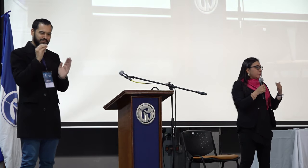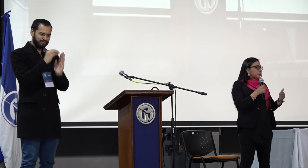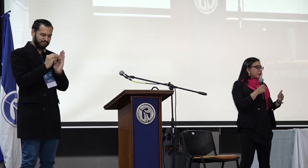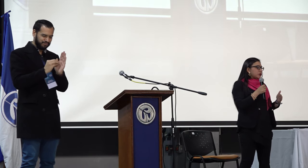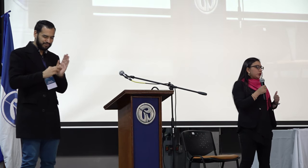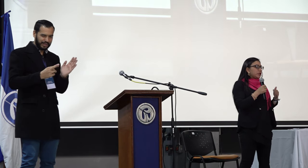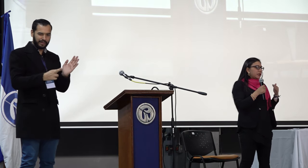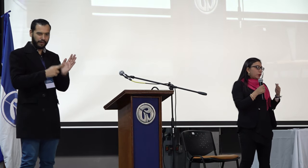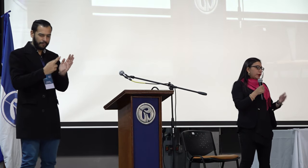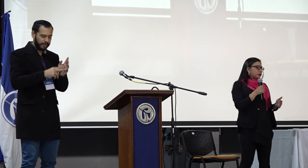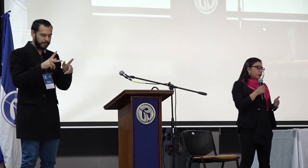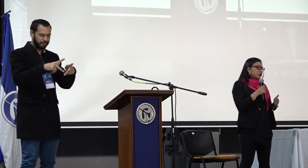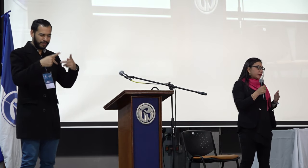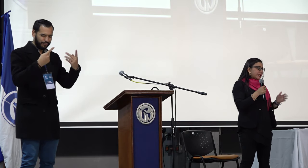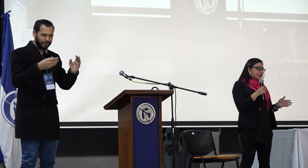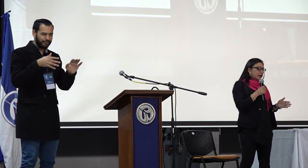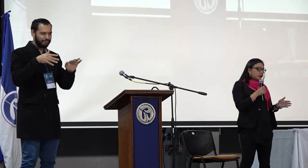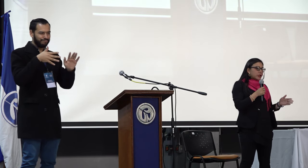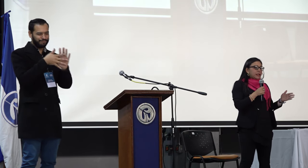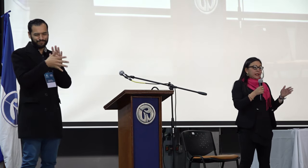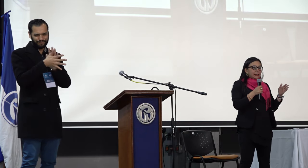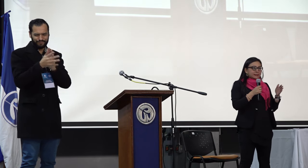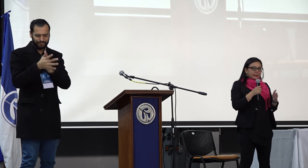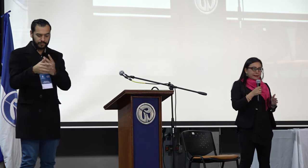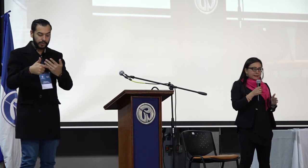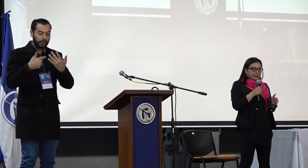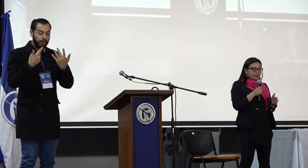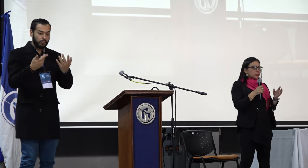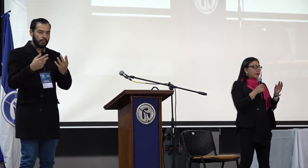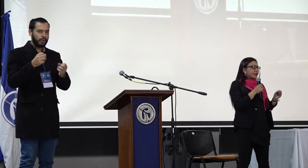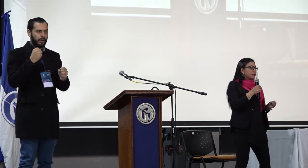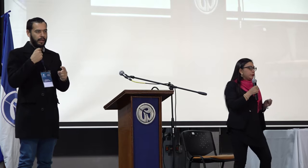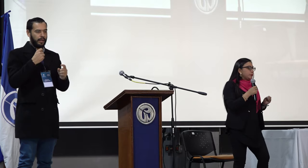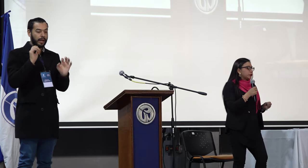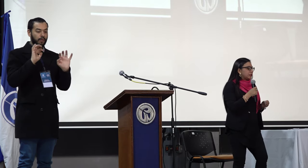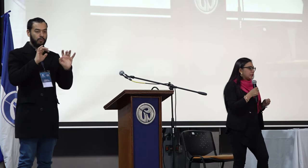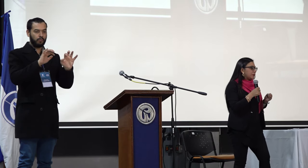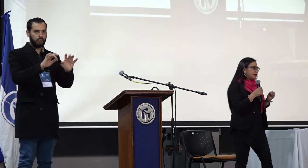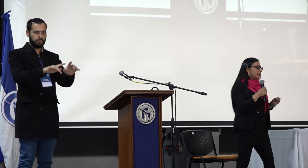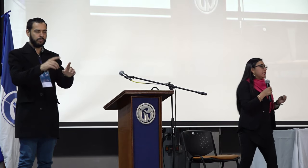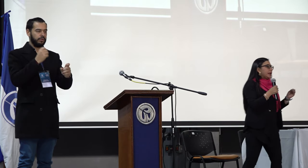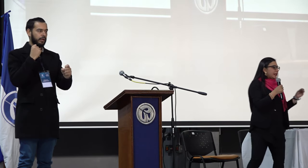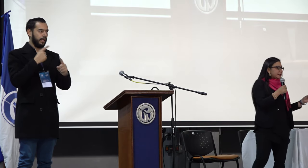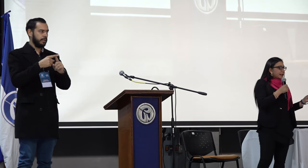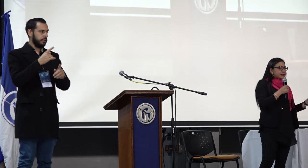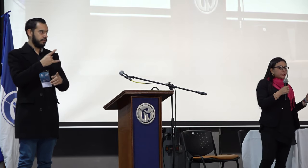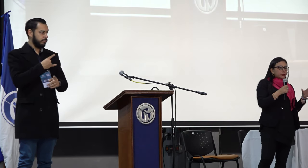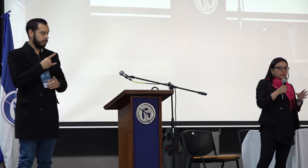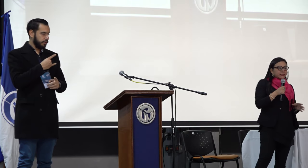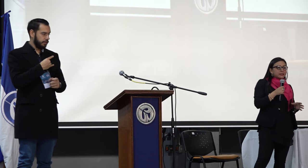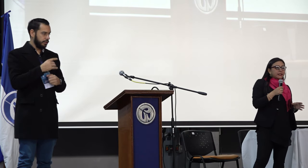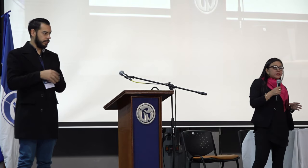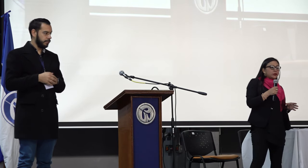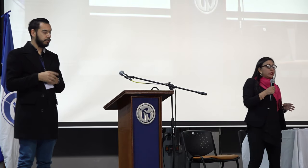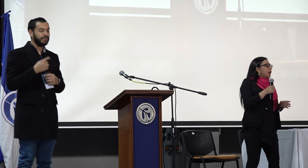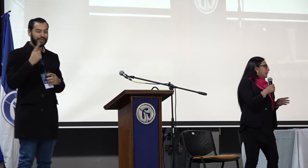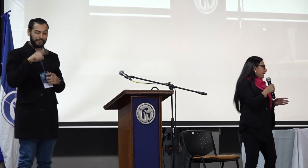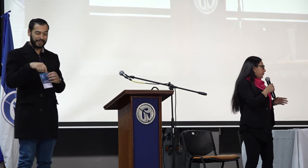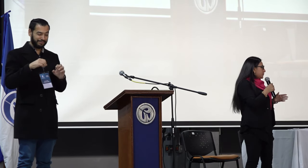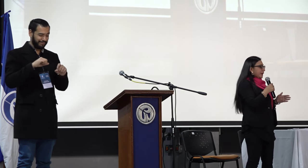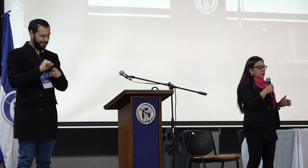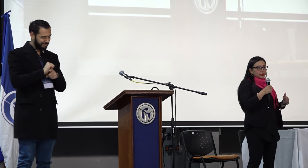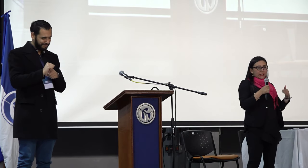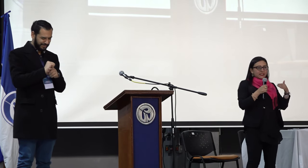procesos de formación y de encuentro de los egresados y las egresadas. Nos parece muy importante también en este ejercicio de investigación